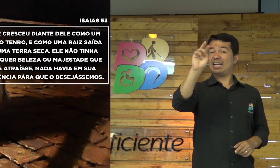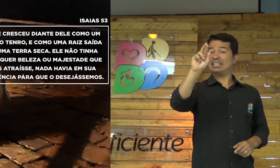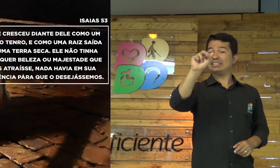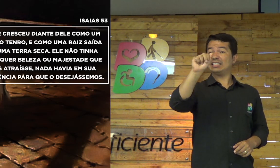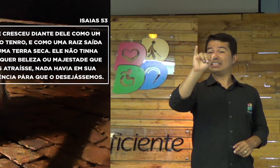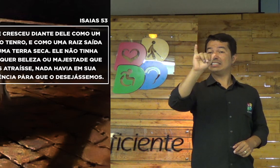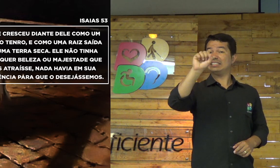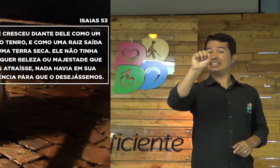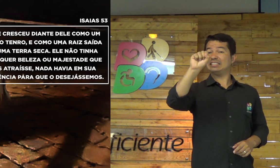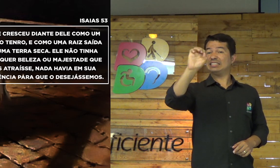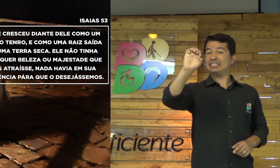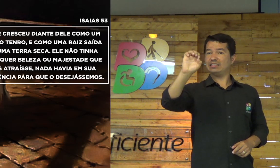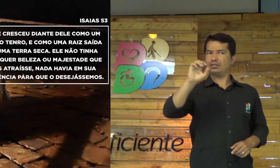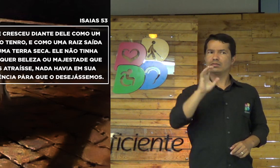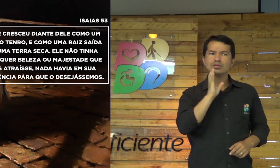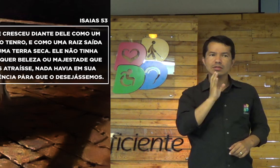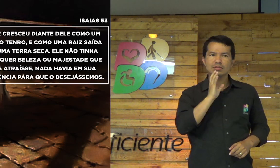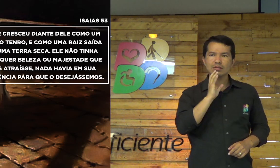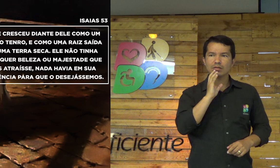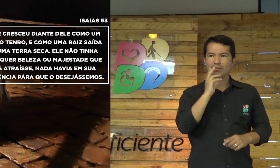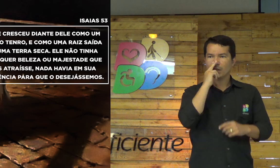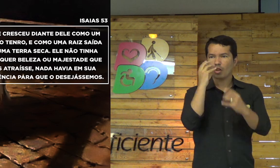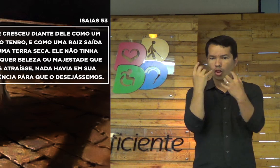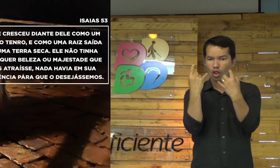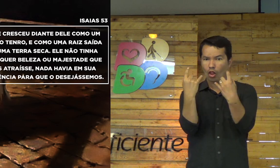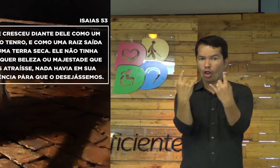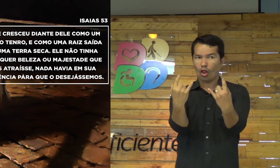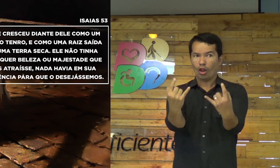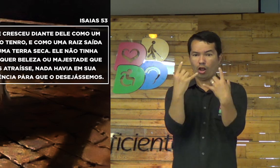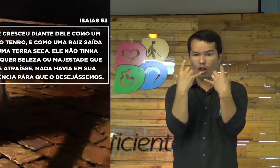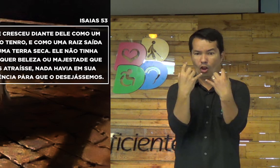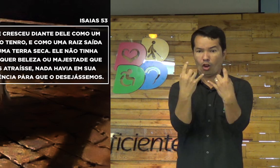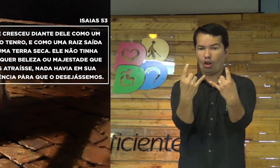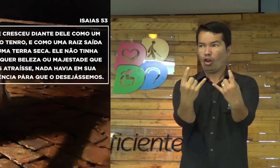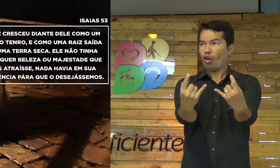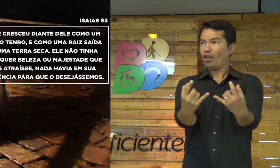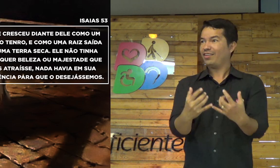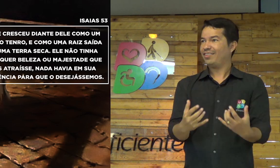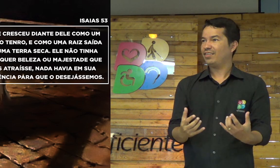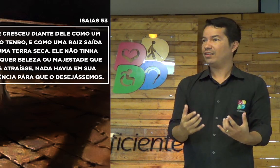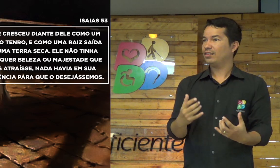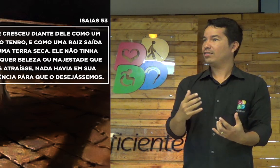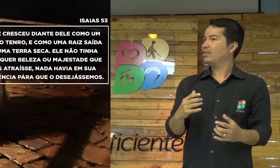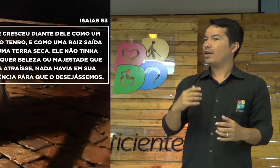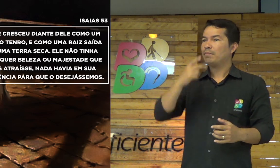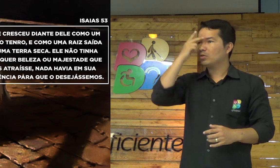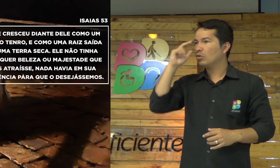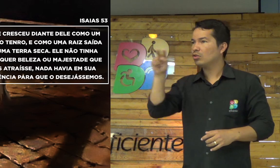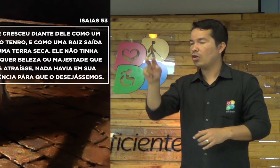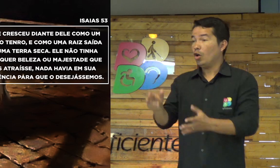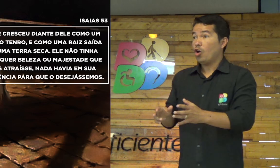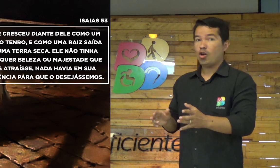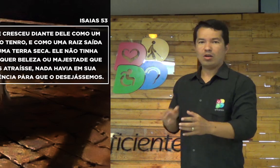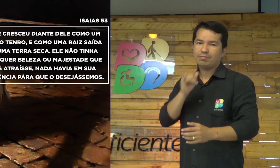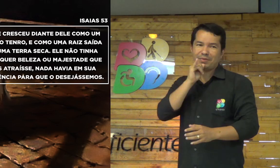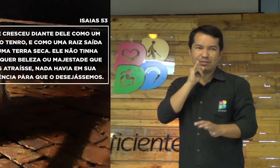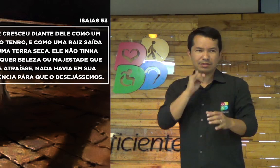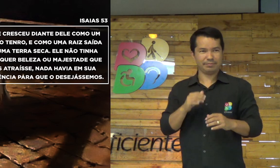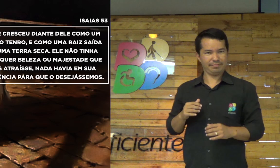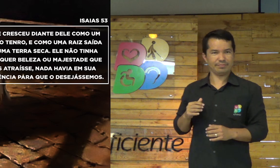Essa palavra, atrair-se, conhece? Ser seduzido, ser... A pessoa olha, por exemplo.